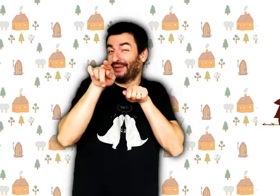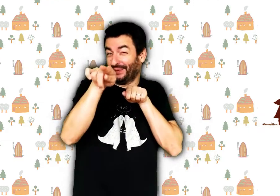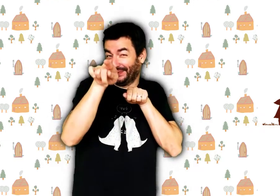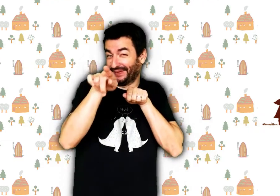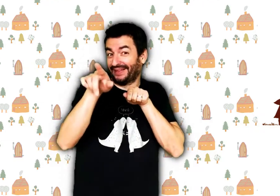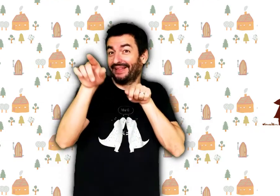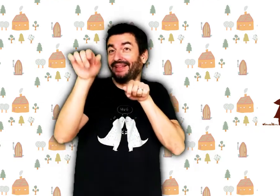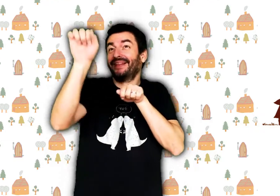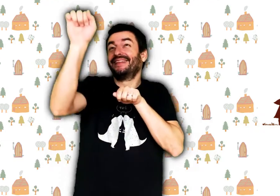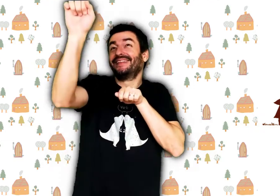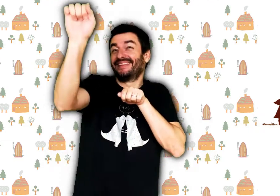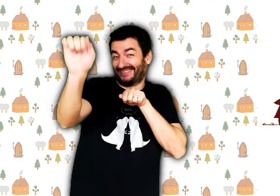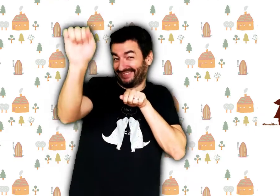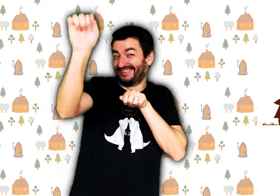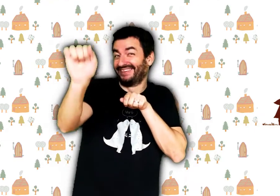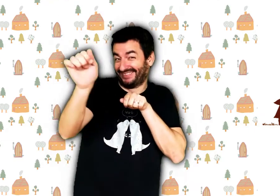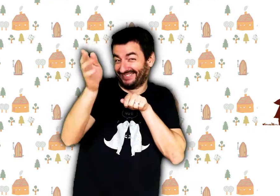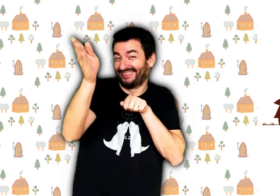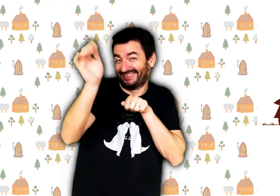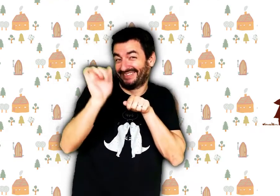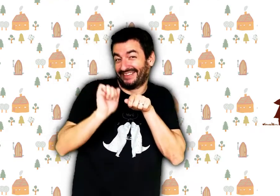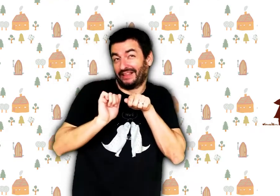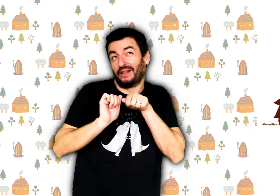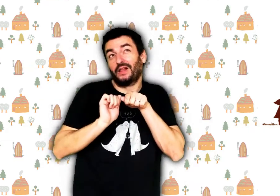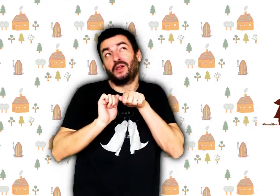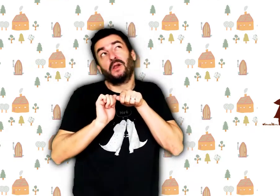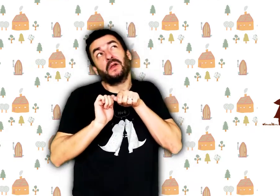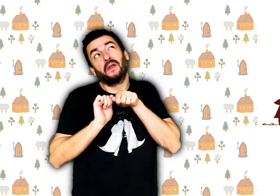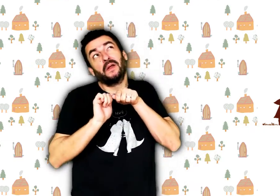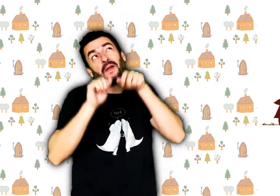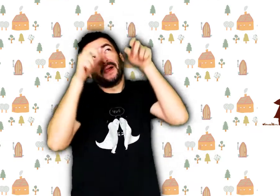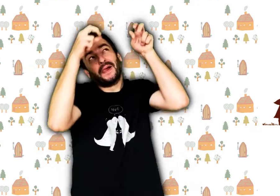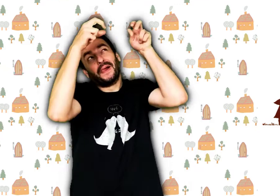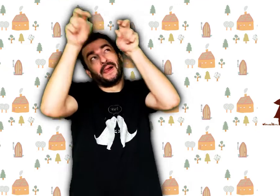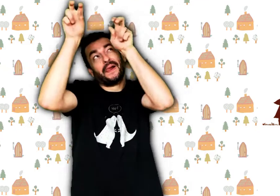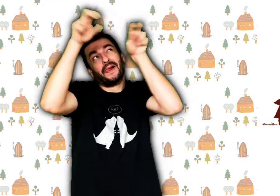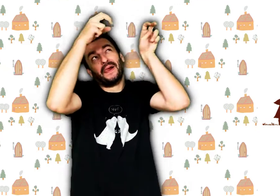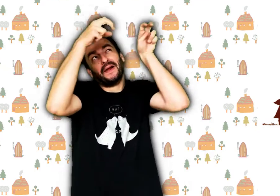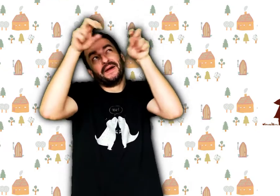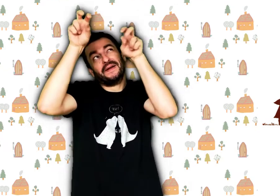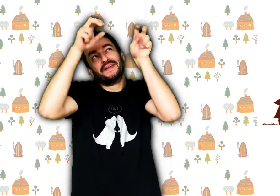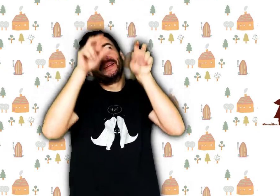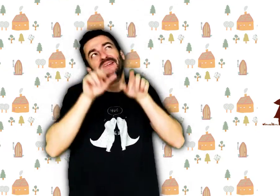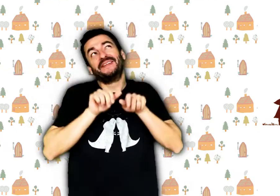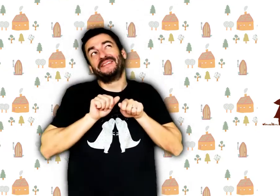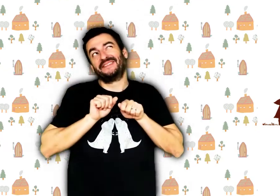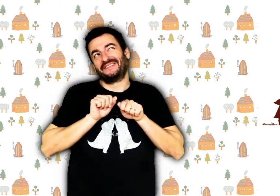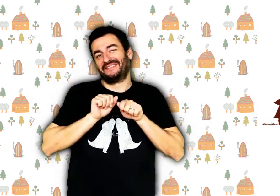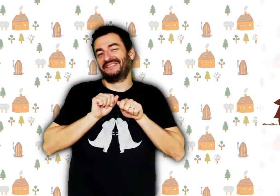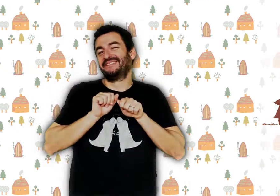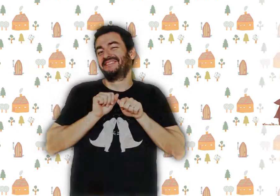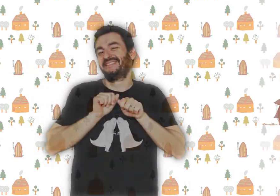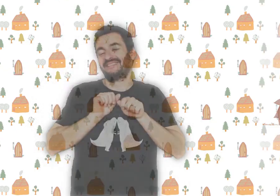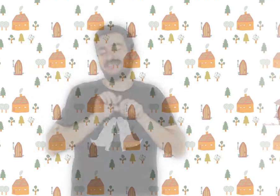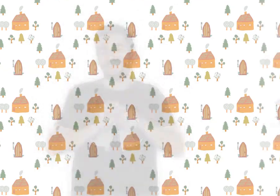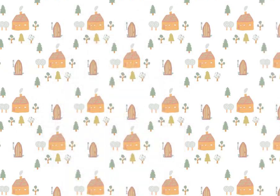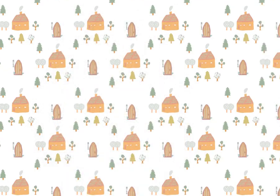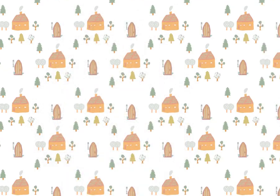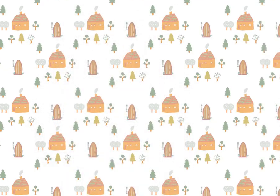Tire la chevillette, dit une voix étrange, et la bobinette chéra.